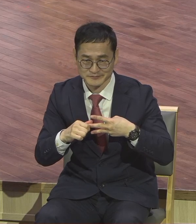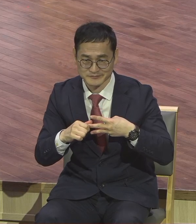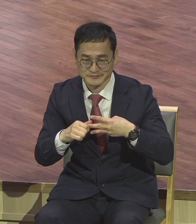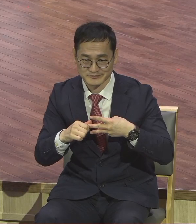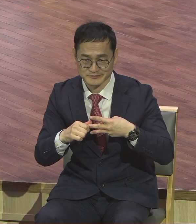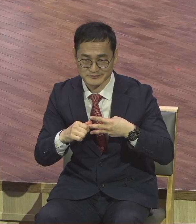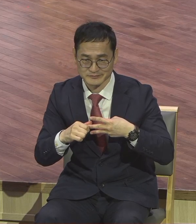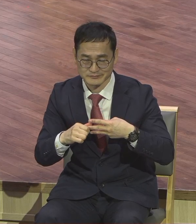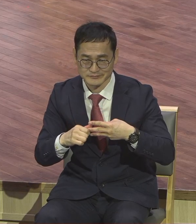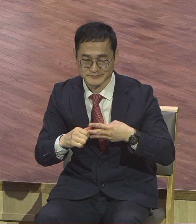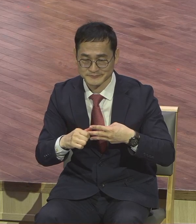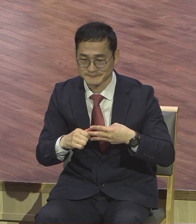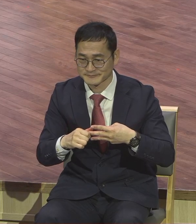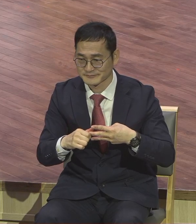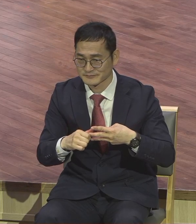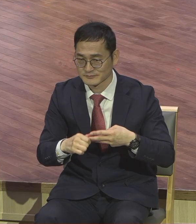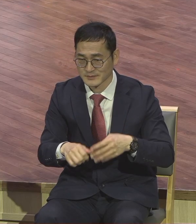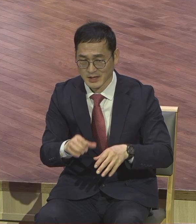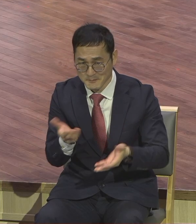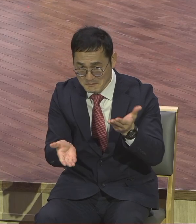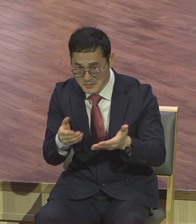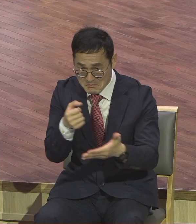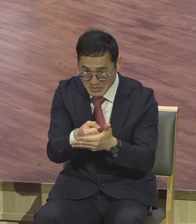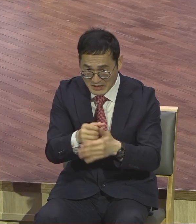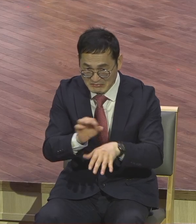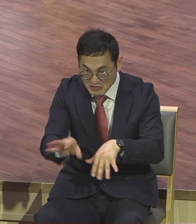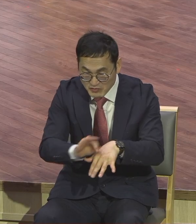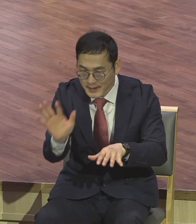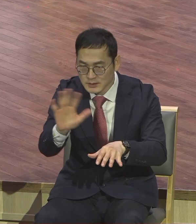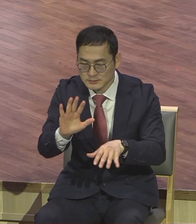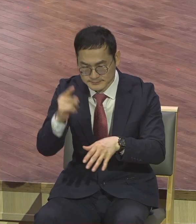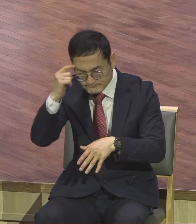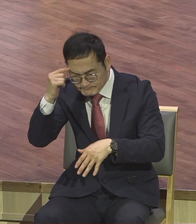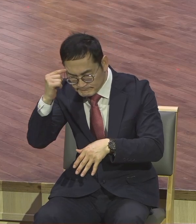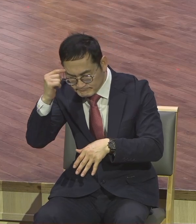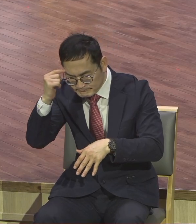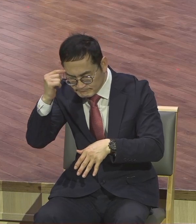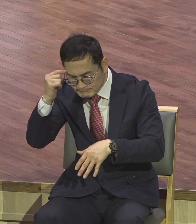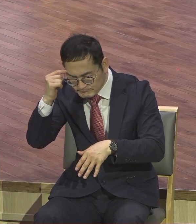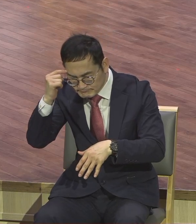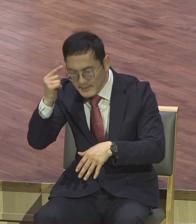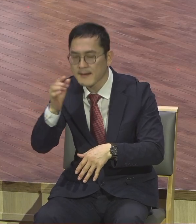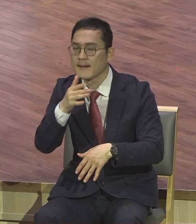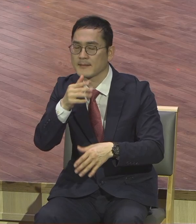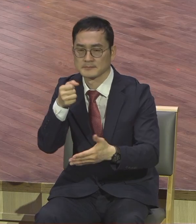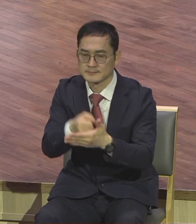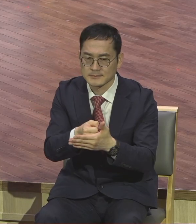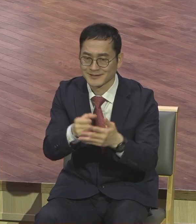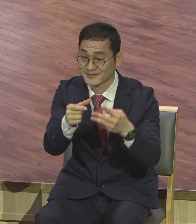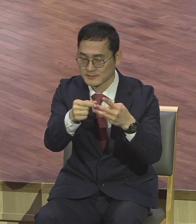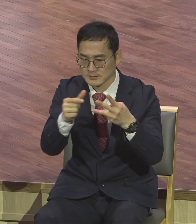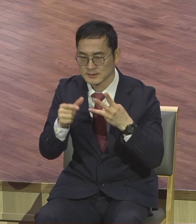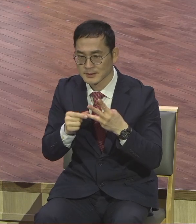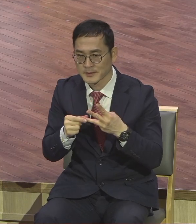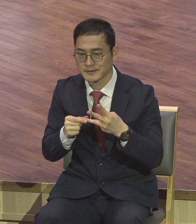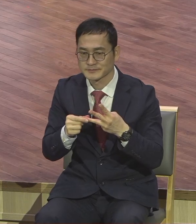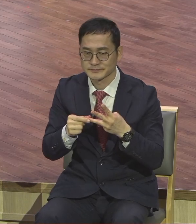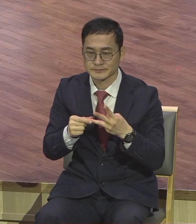지성인 그룹 그리고 오늘 마지막 살펴볼 제자들은 예수님을 배신했던 가라늘라를 제외하고는